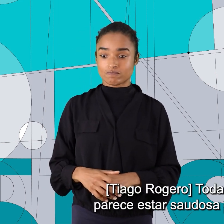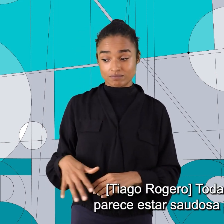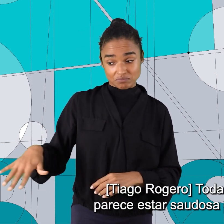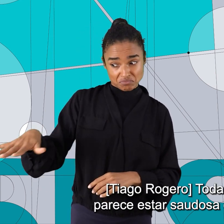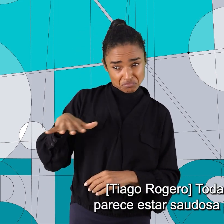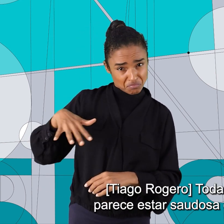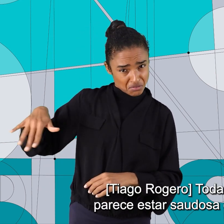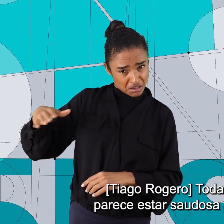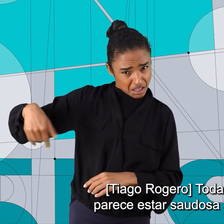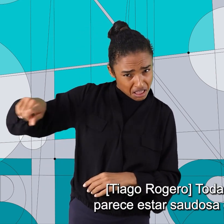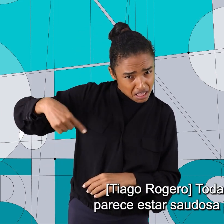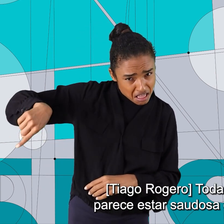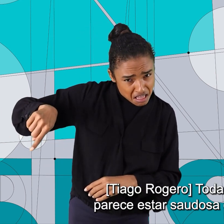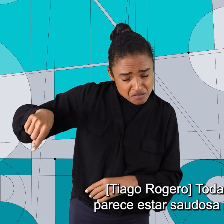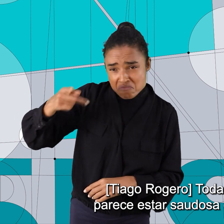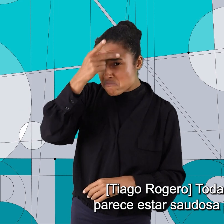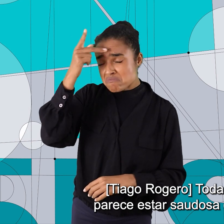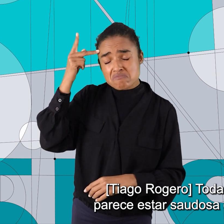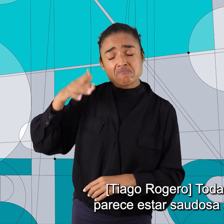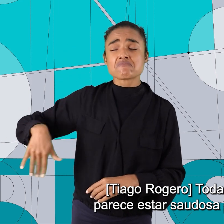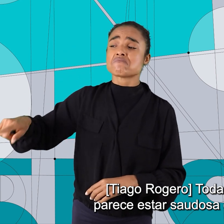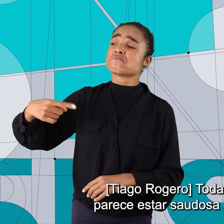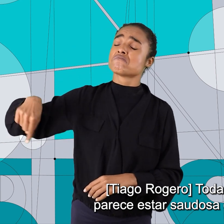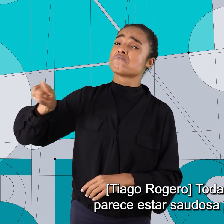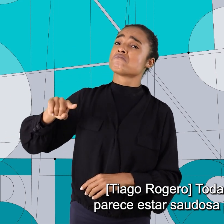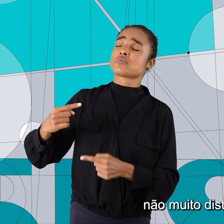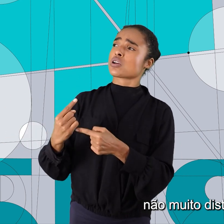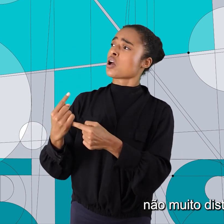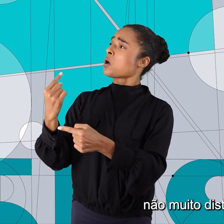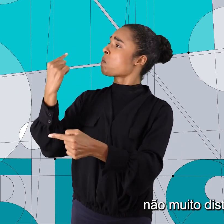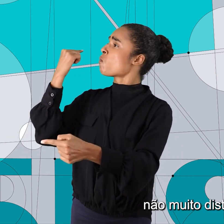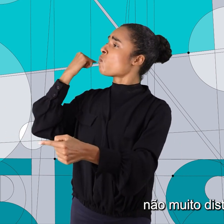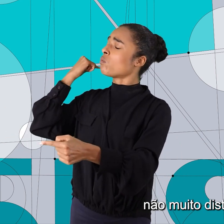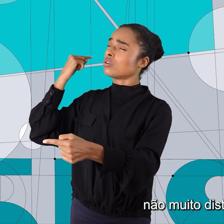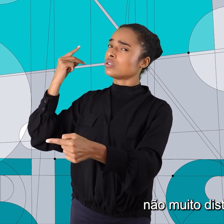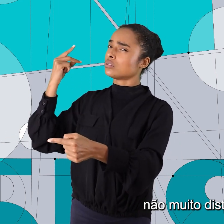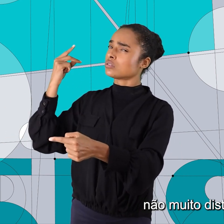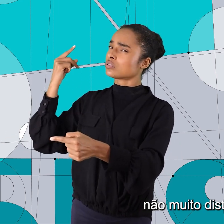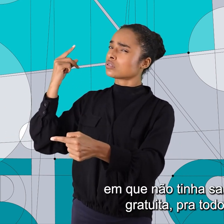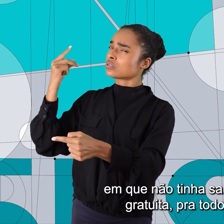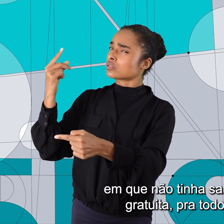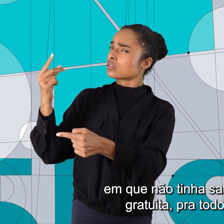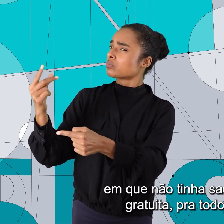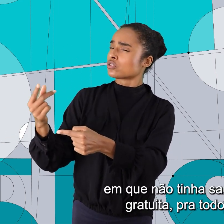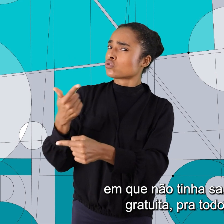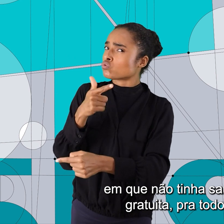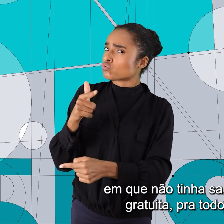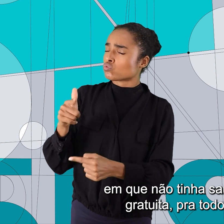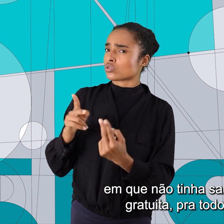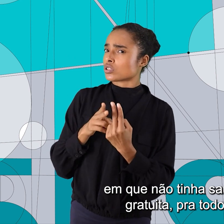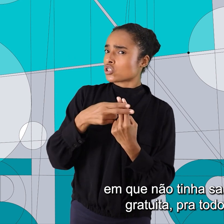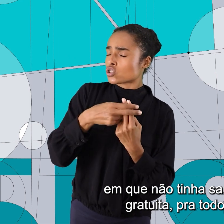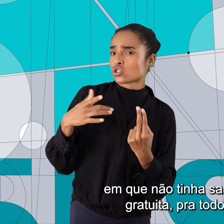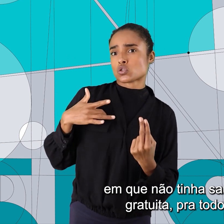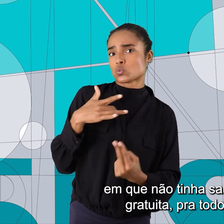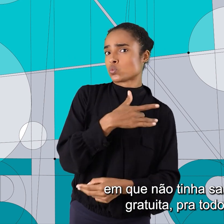Toda essa gente parece estar saudosa de um tempo, não muito distante, em que não tinha saúde